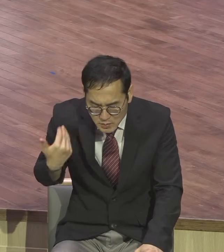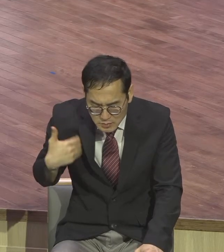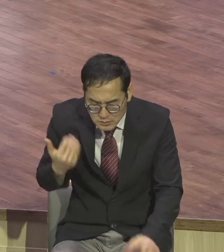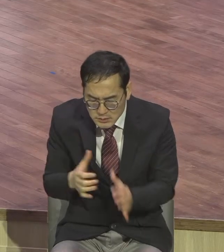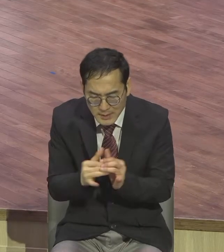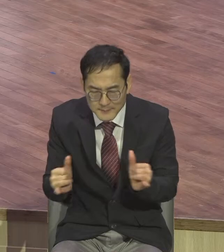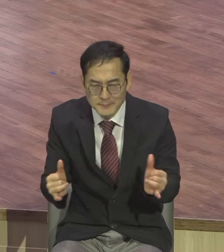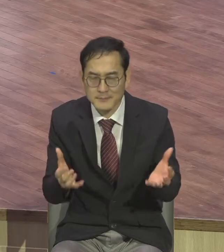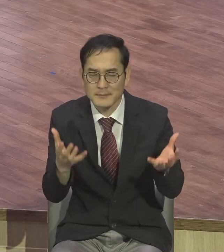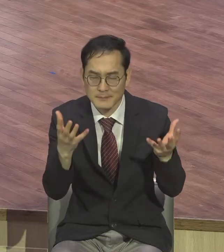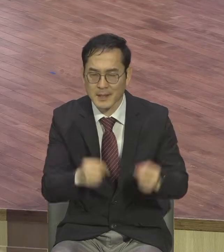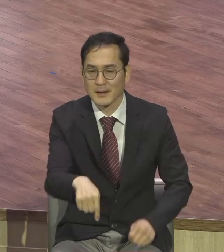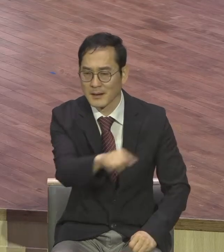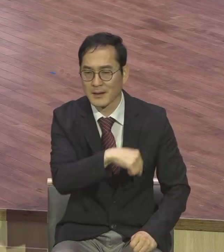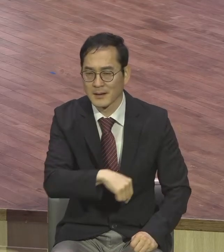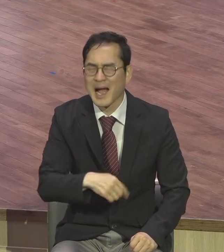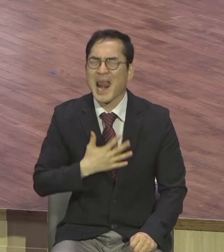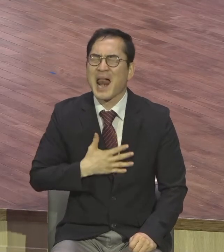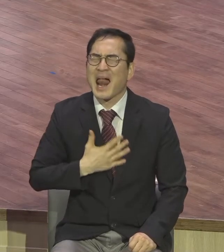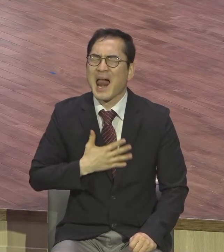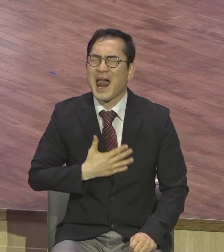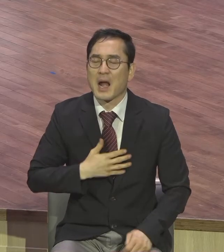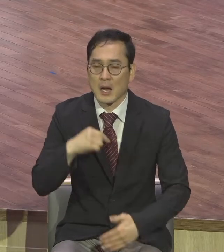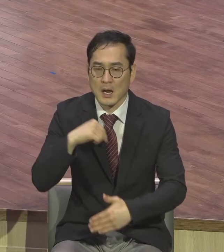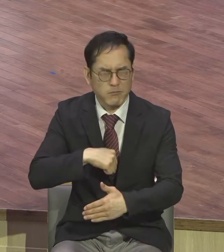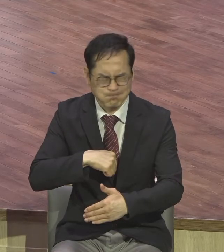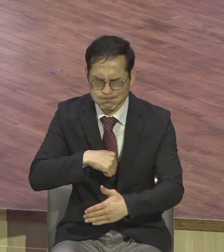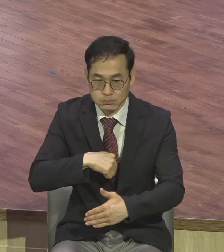영혼들이 너무 많아요.